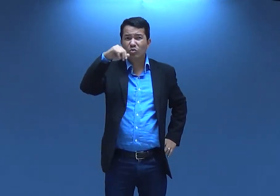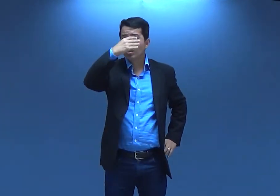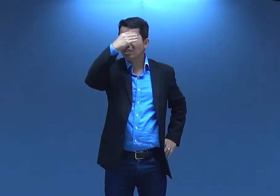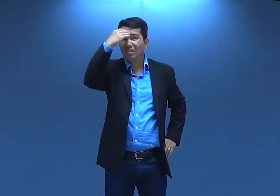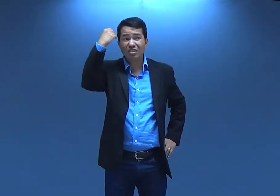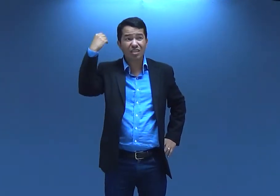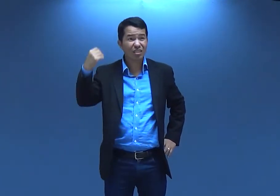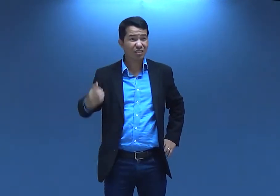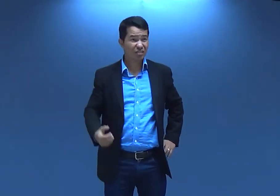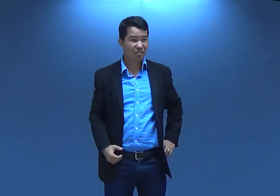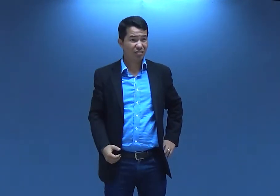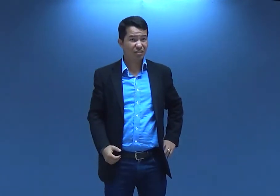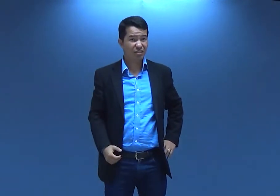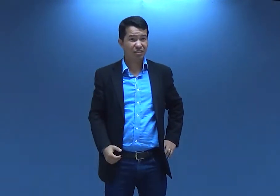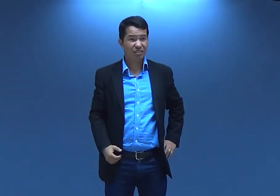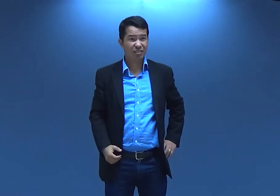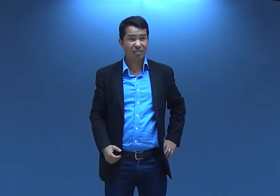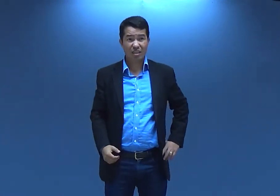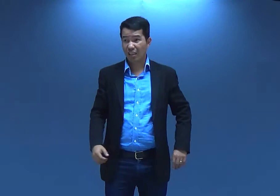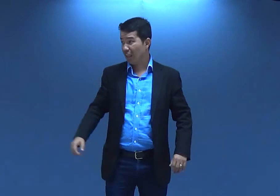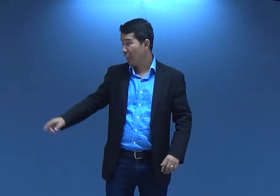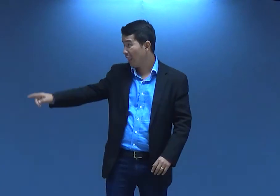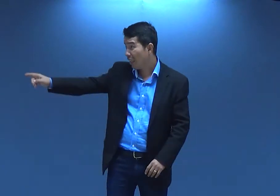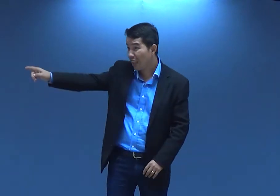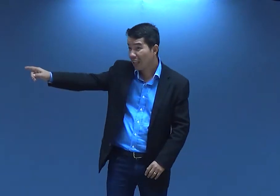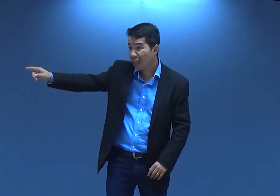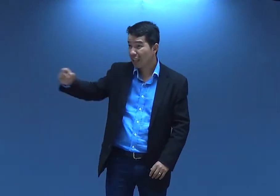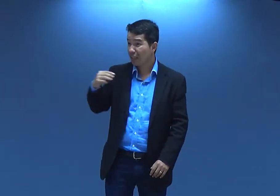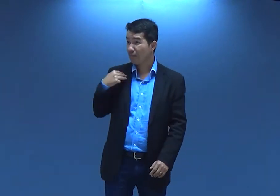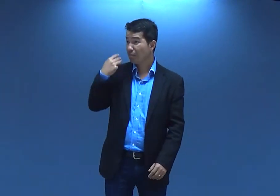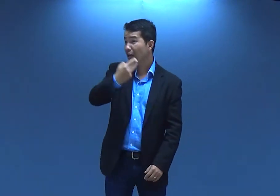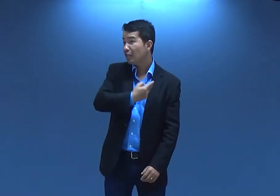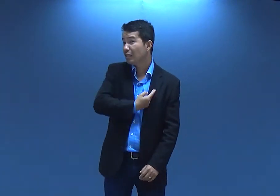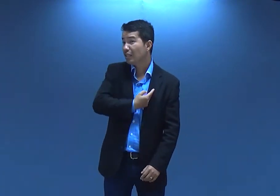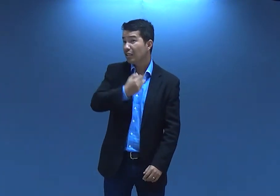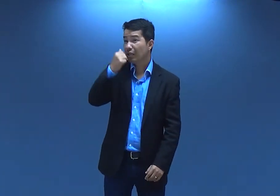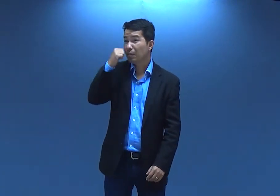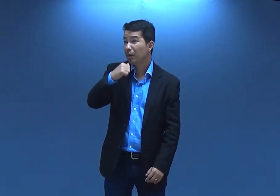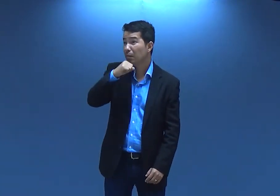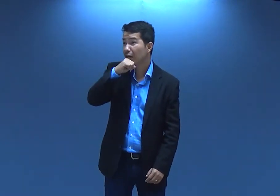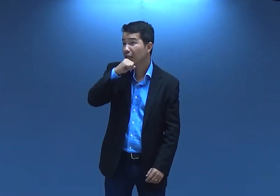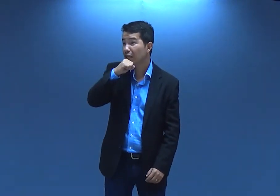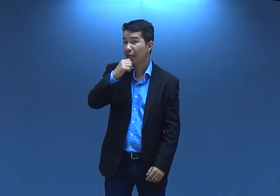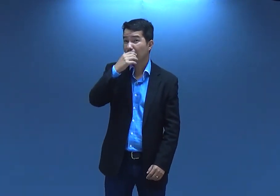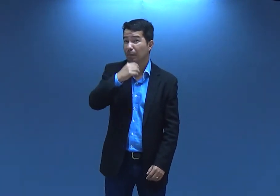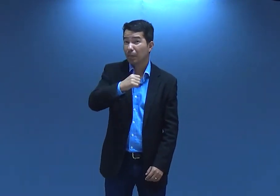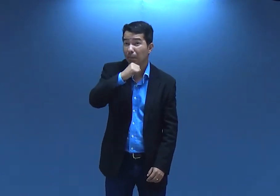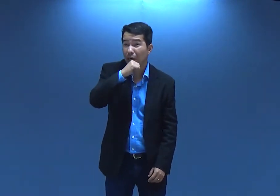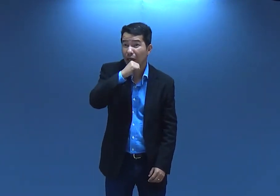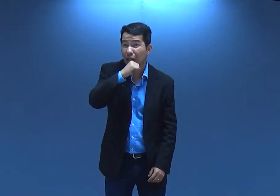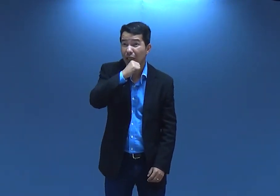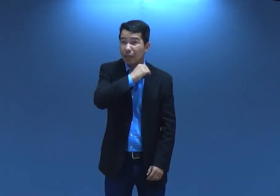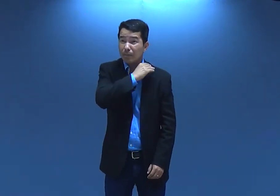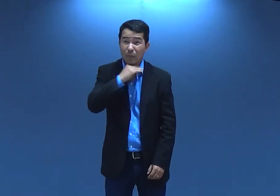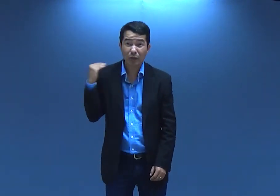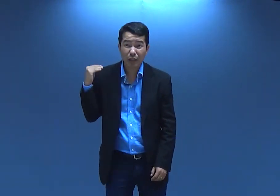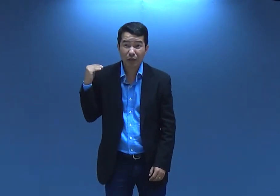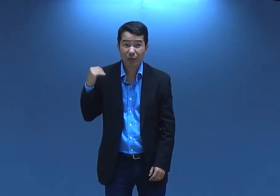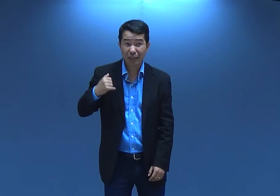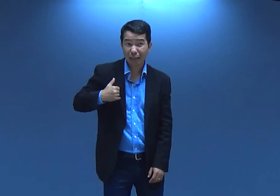E eu nunca esqueci dela. E a Maria, né? Pensa, perdeu a mãe e